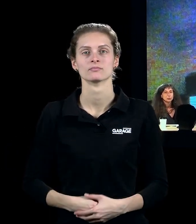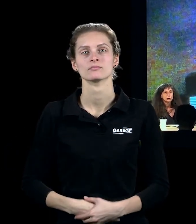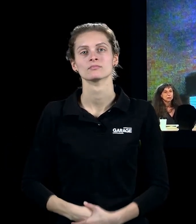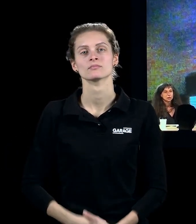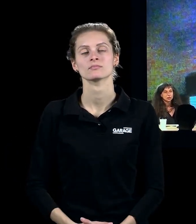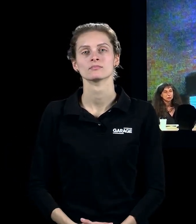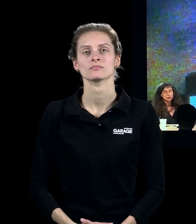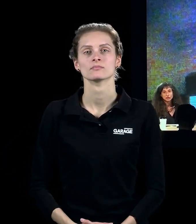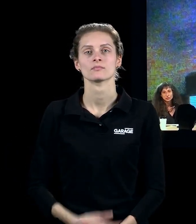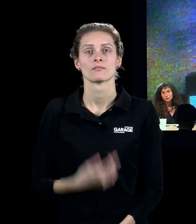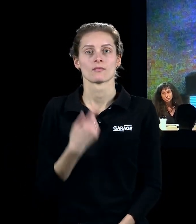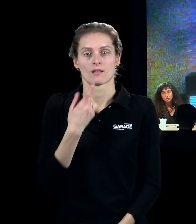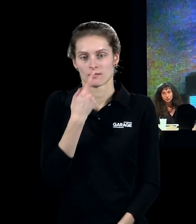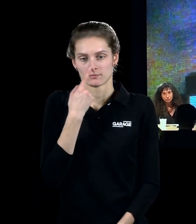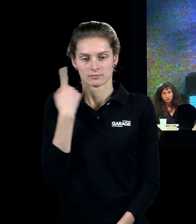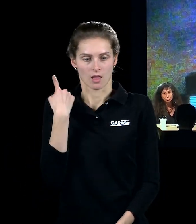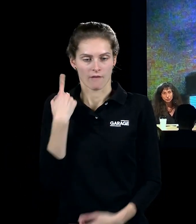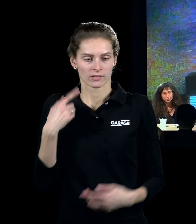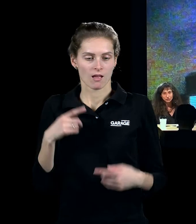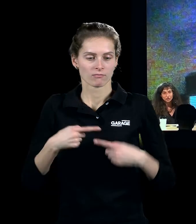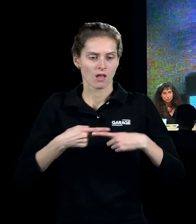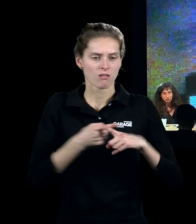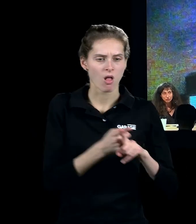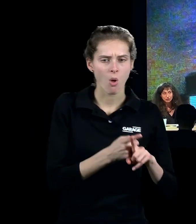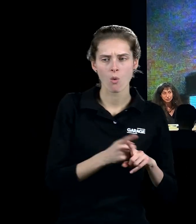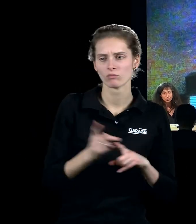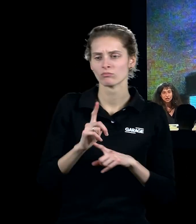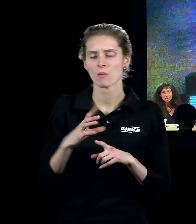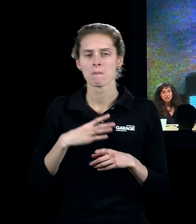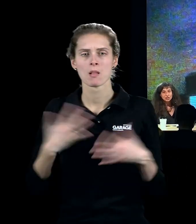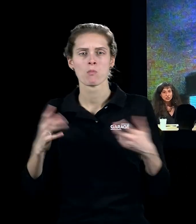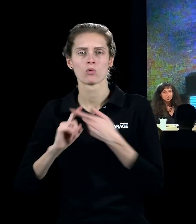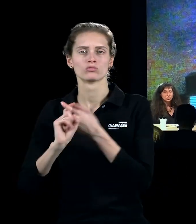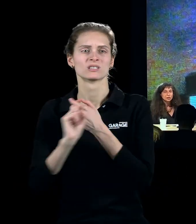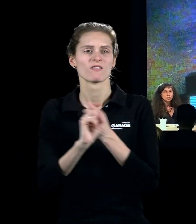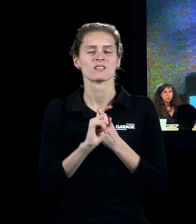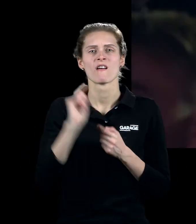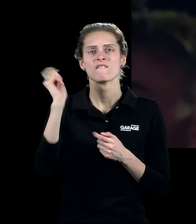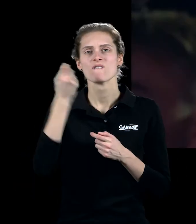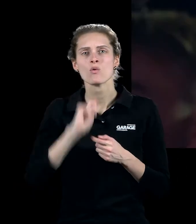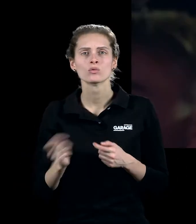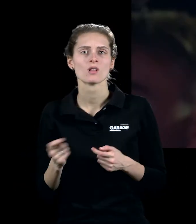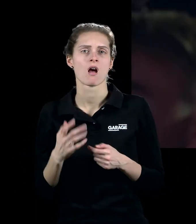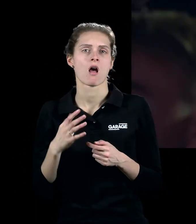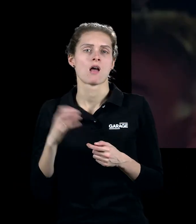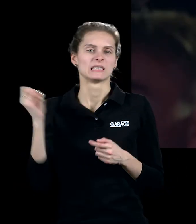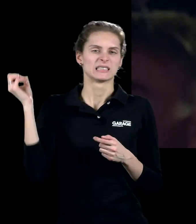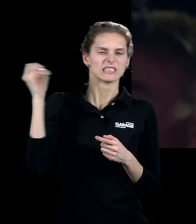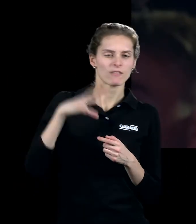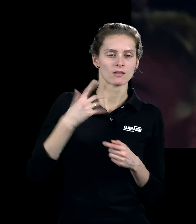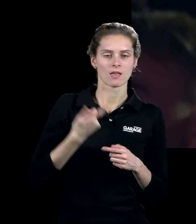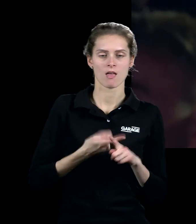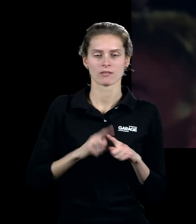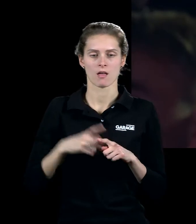технологий, потому что до этого технология ассоциировалась исключительно с войной, все техники были военными, свет был угрозой, свет был